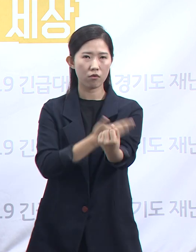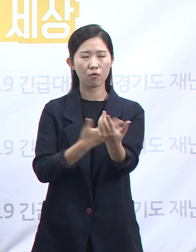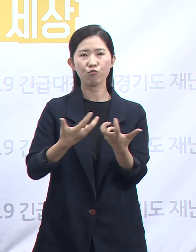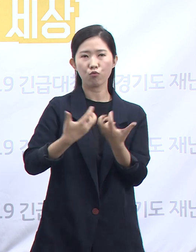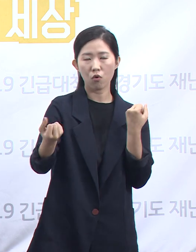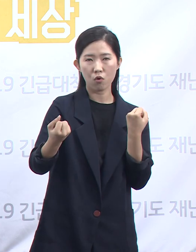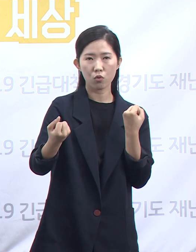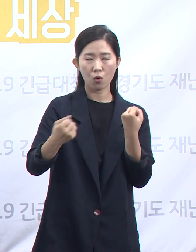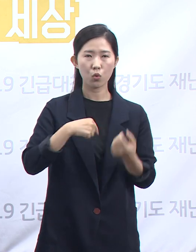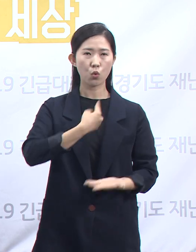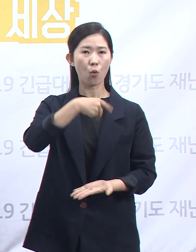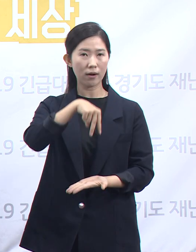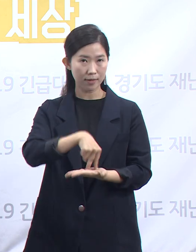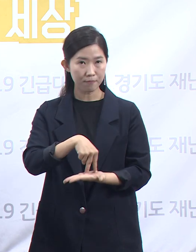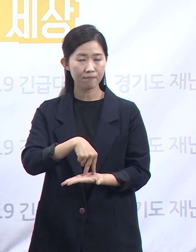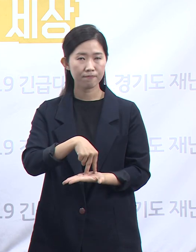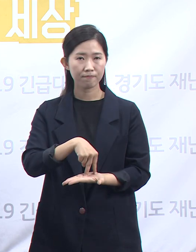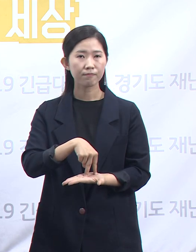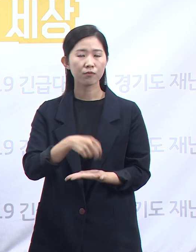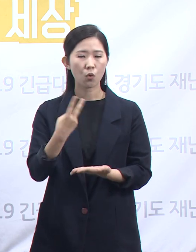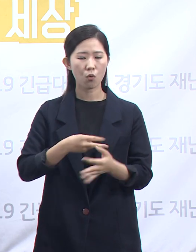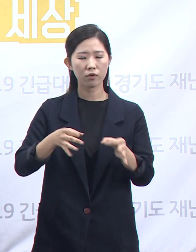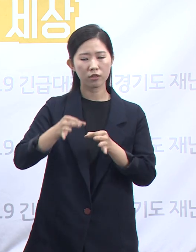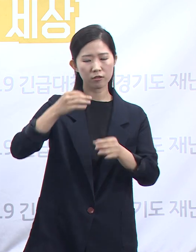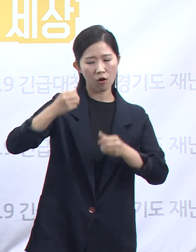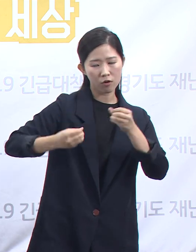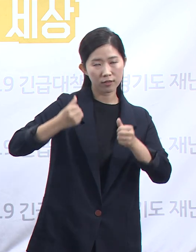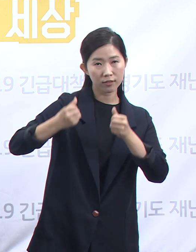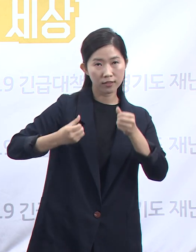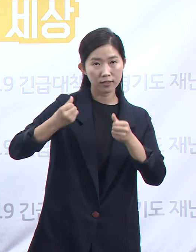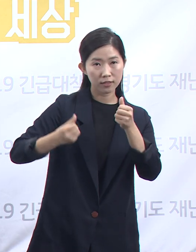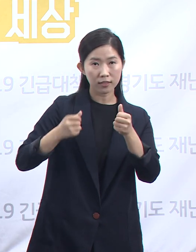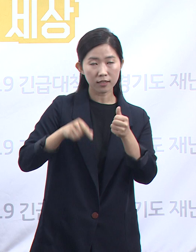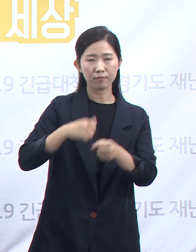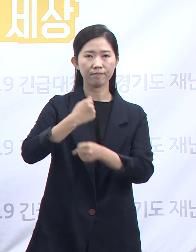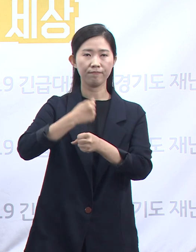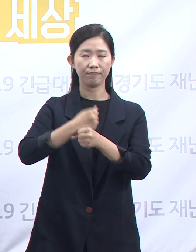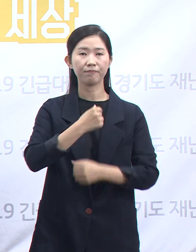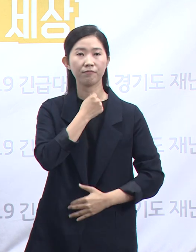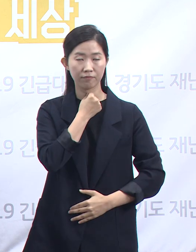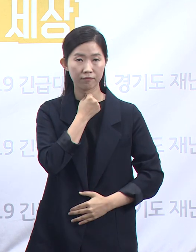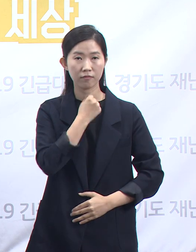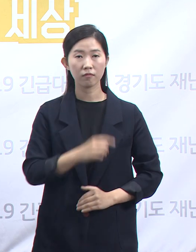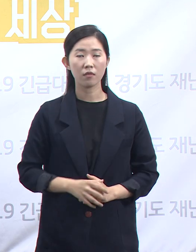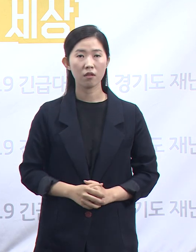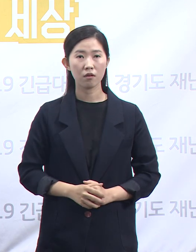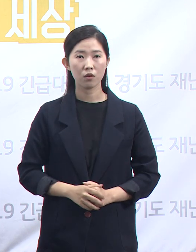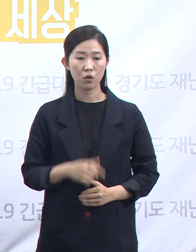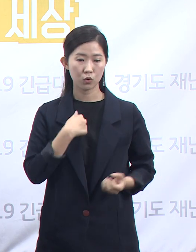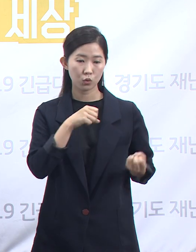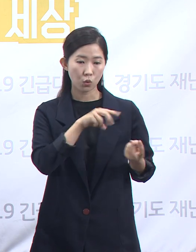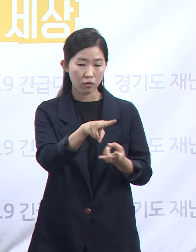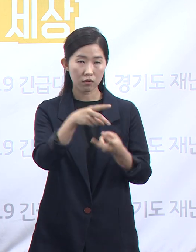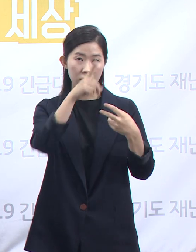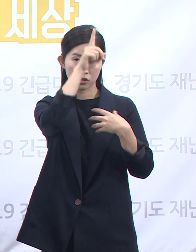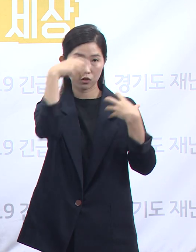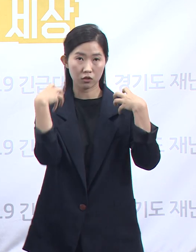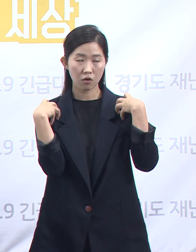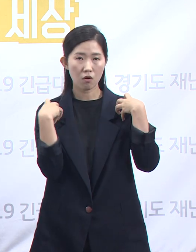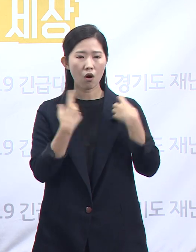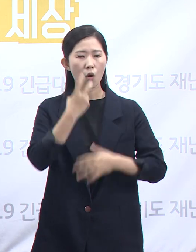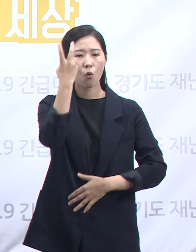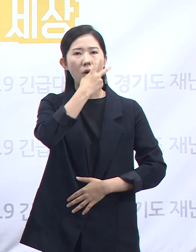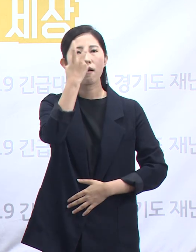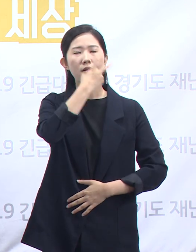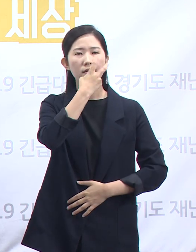조달시장 개방경쟁체제 구축입니다. 이를 계기로 조달청은 조달시장을 관리, 감독하는 기관으로